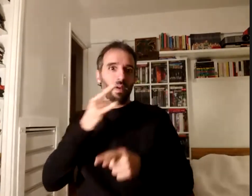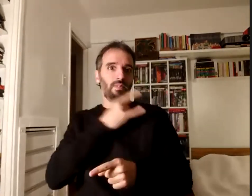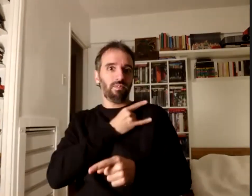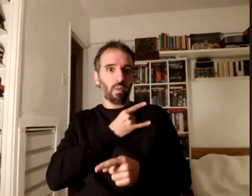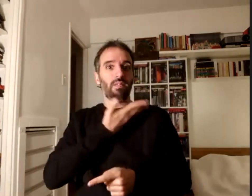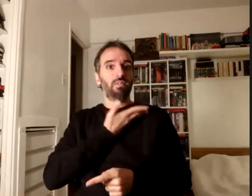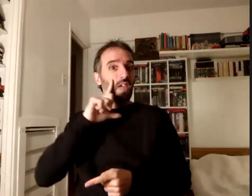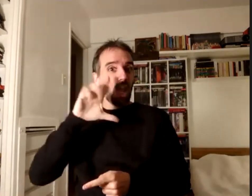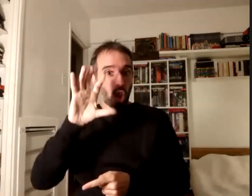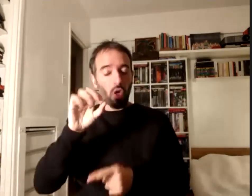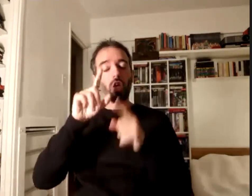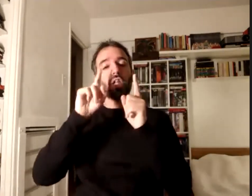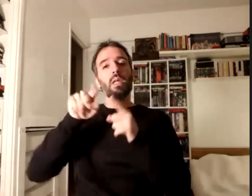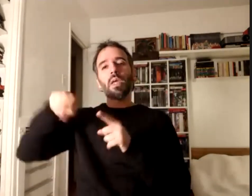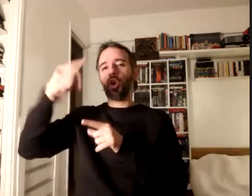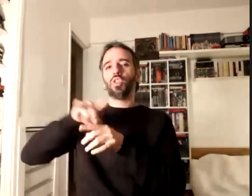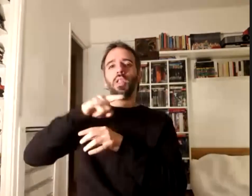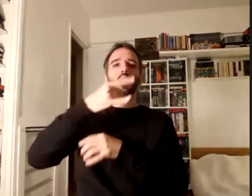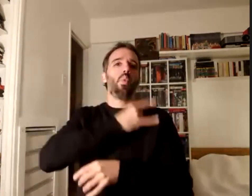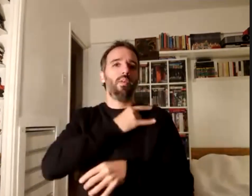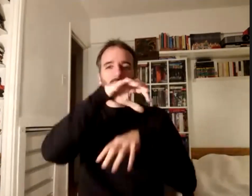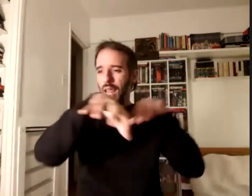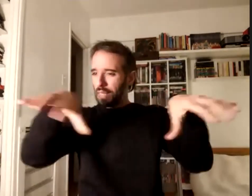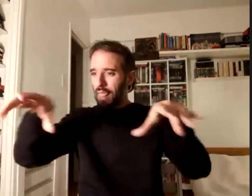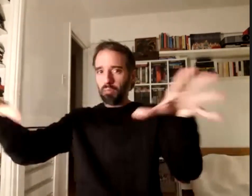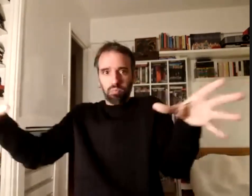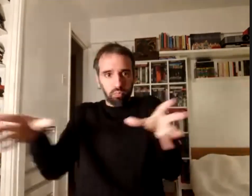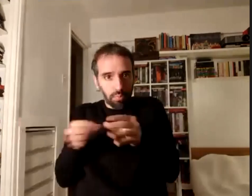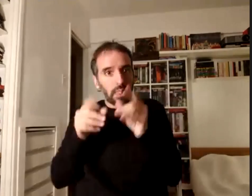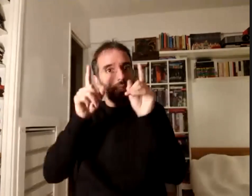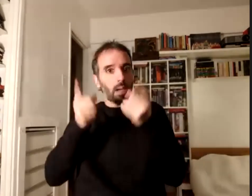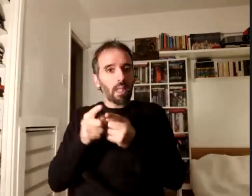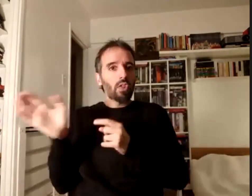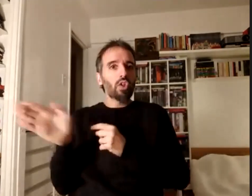universidades de otros lugares del país y también de la región